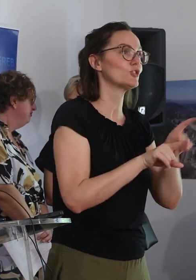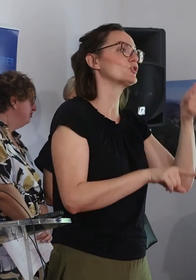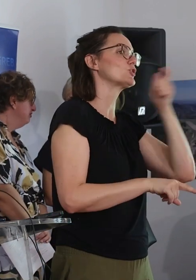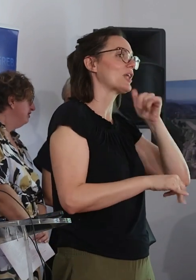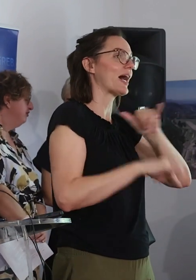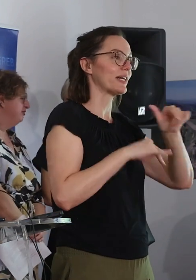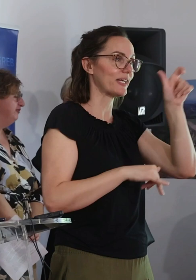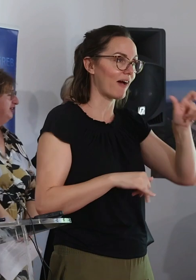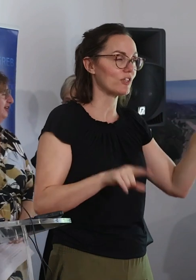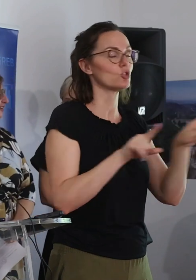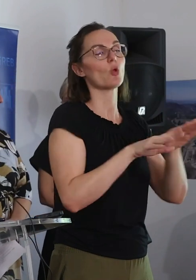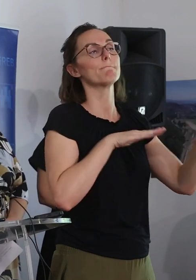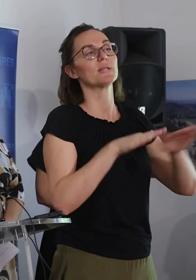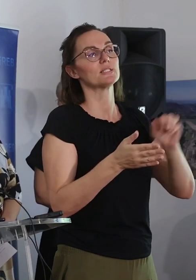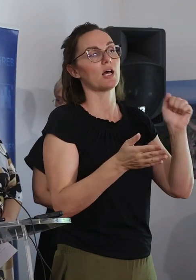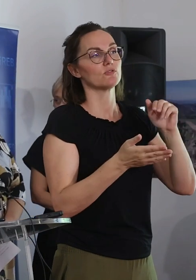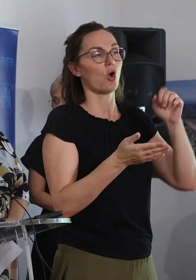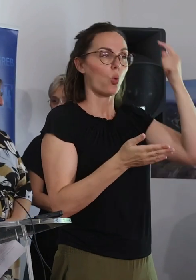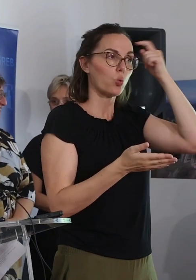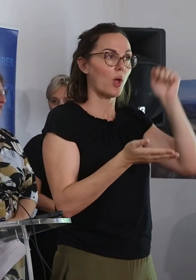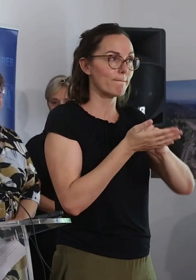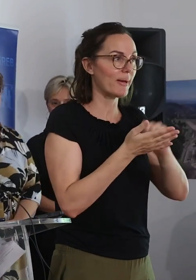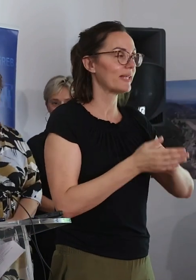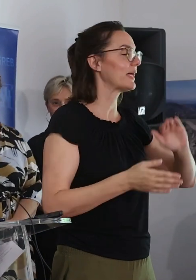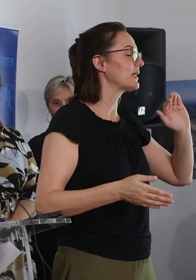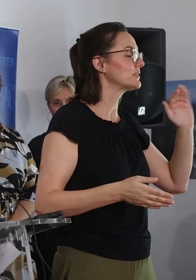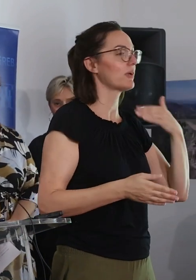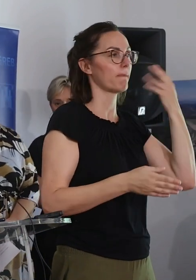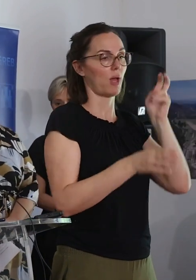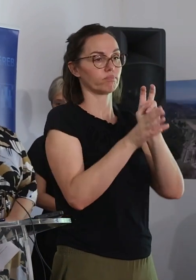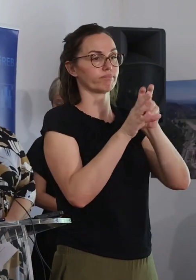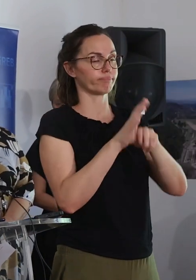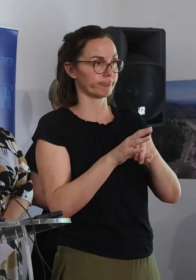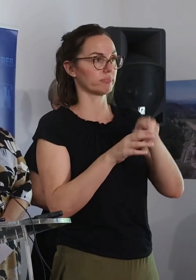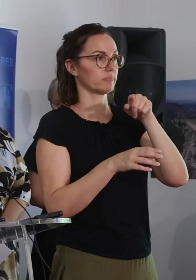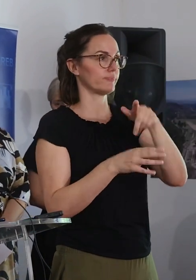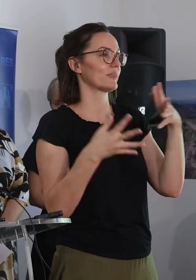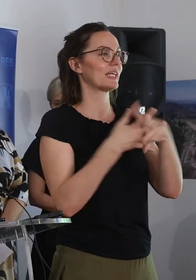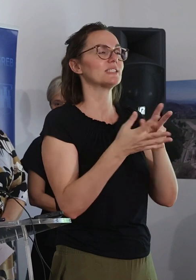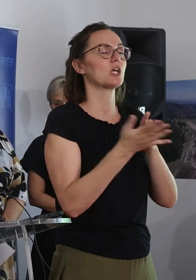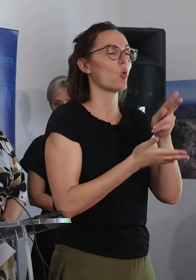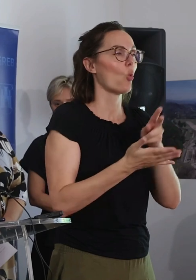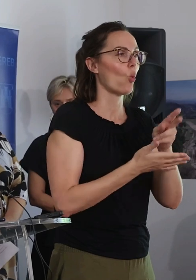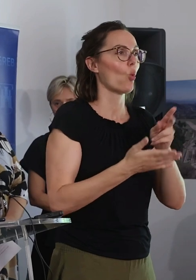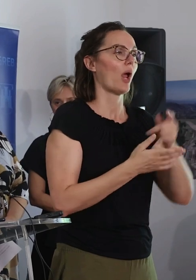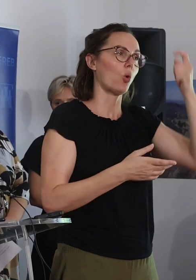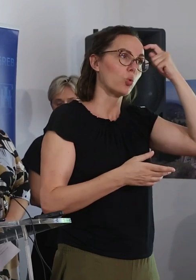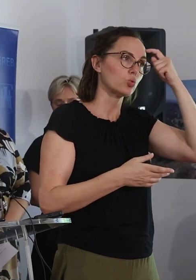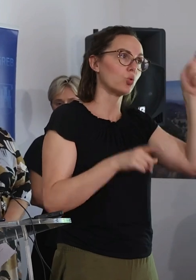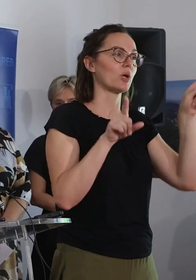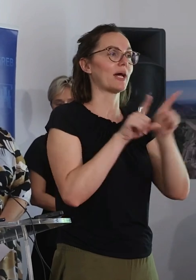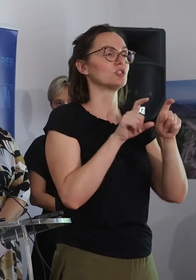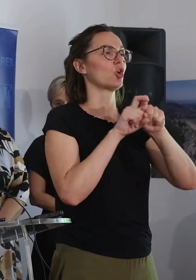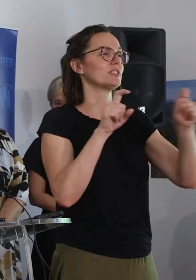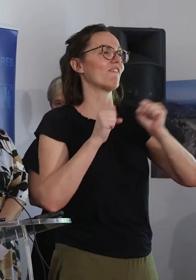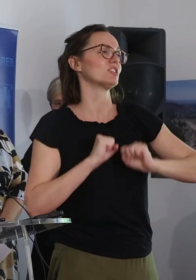još jednom u starstvu kulture i medija svim gradskim uredima koji su bili ključeni od Gradskog ureda za kuturu, Gradskog zavoda za zaštitu spomenika kulture i